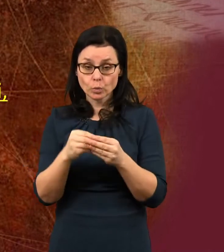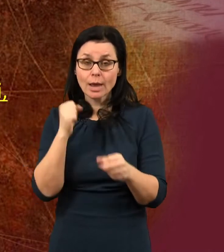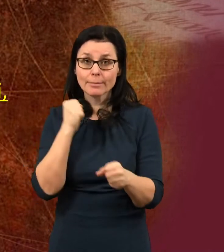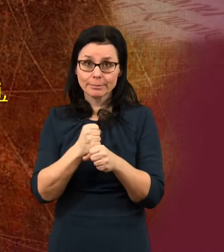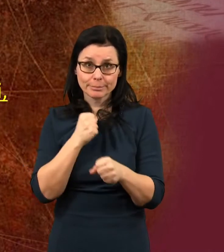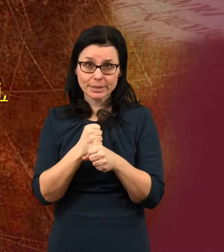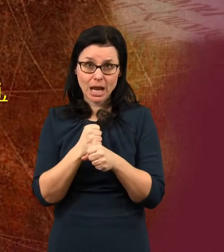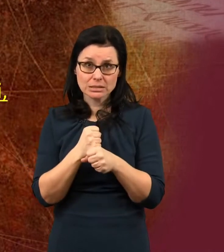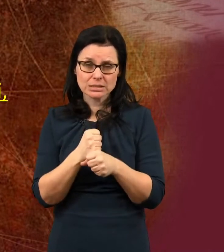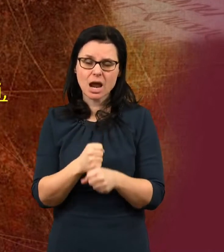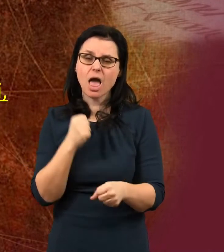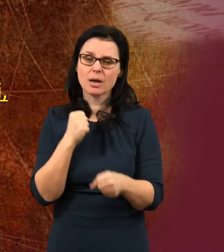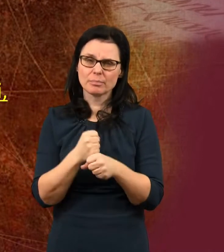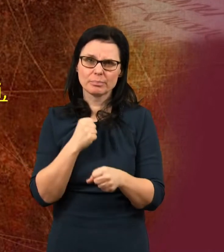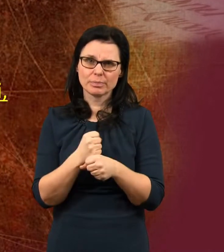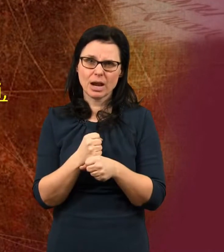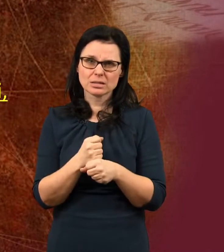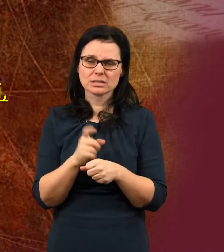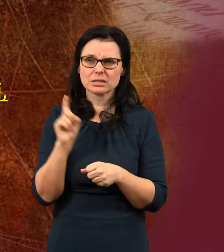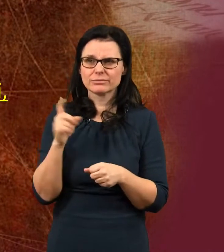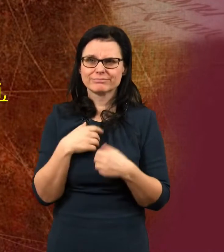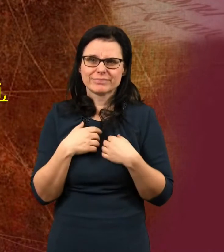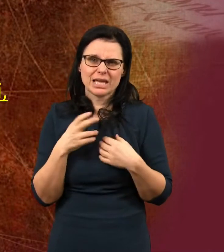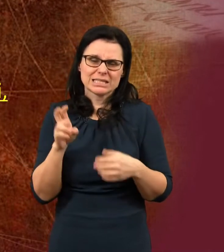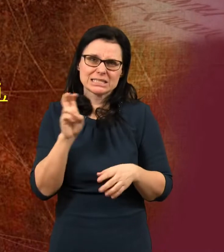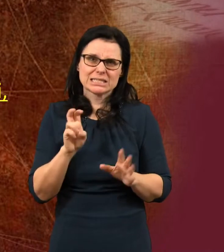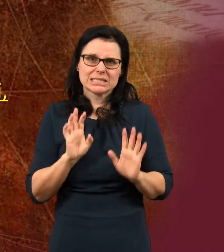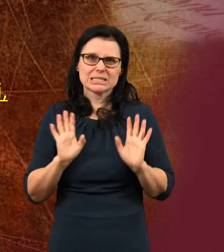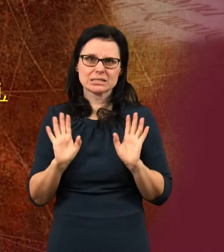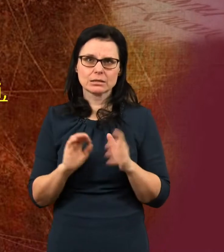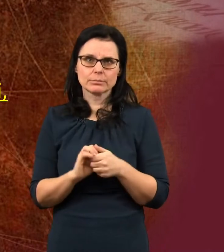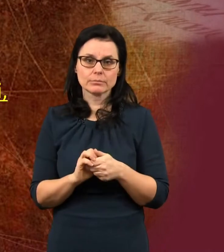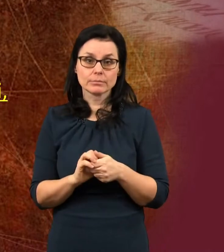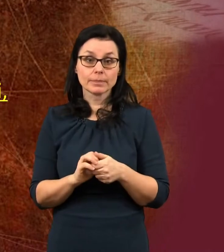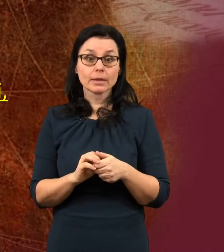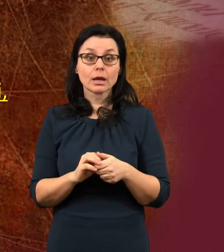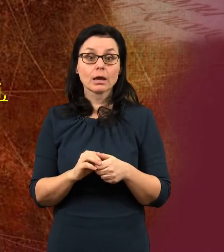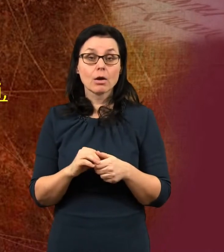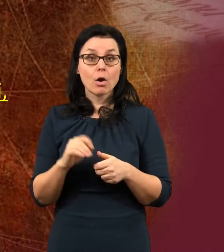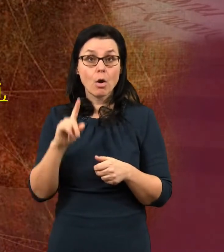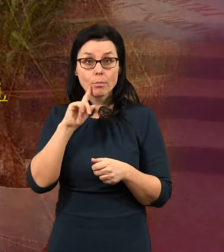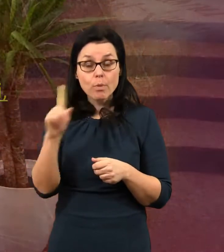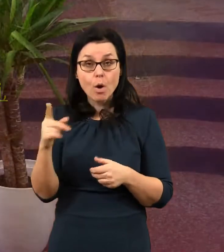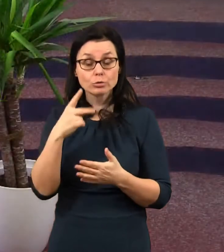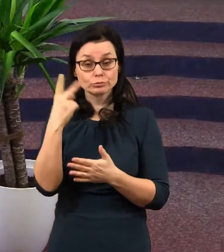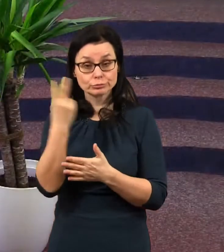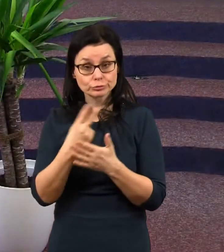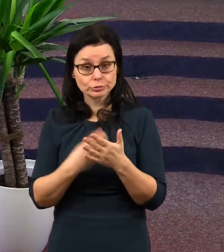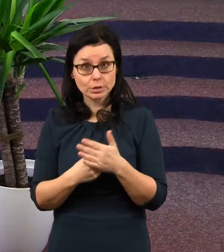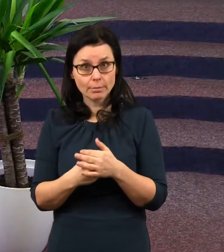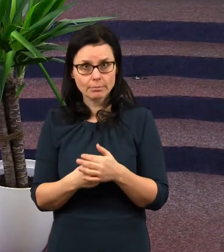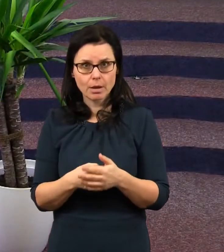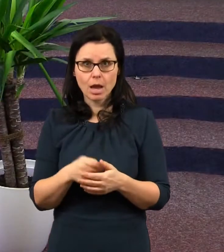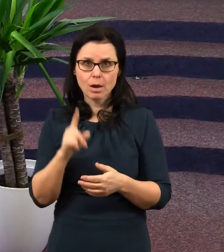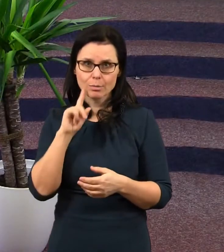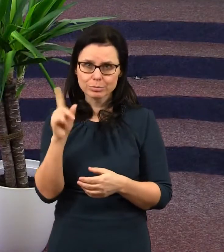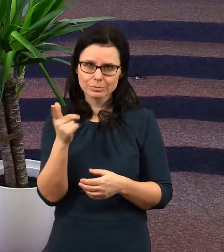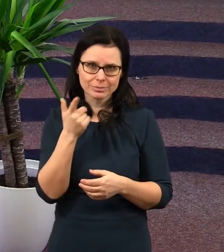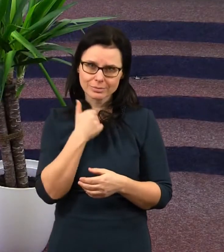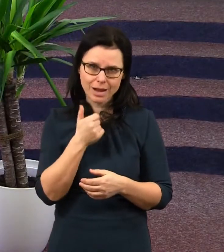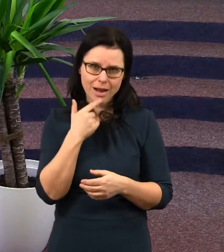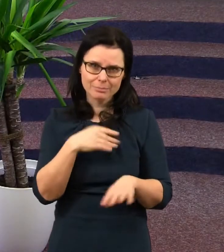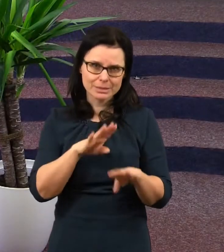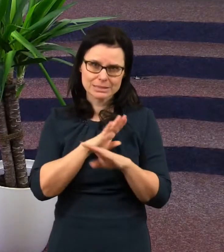práci jemu cizí. O pánu Ježíši čteme, o pánu Bohu čteme, že nemá zalíbení ve smrti